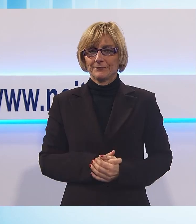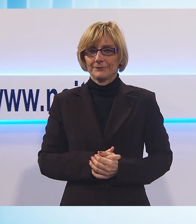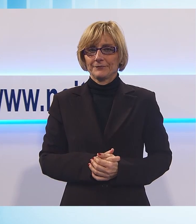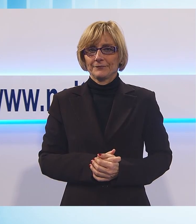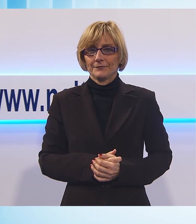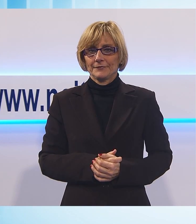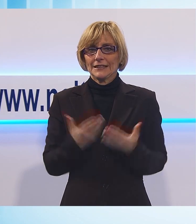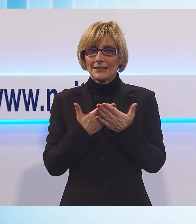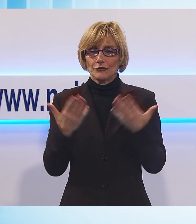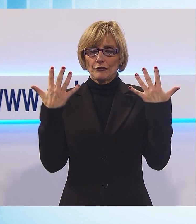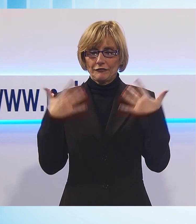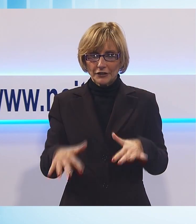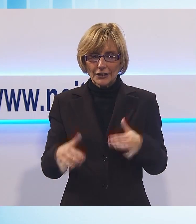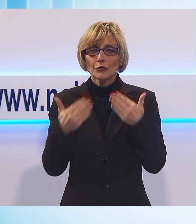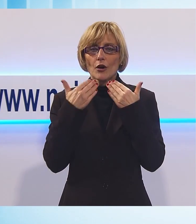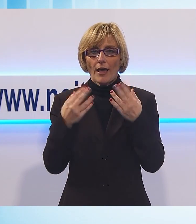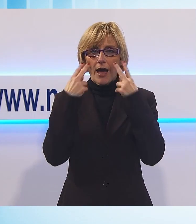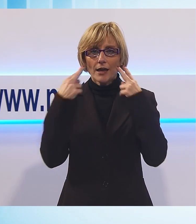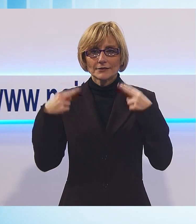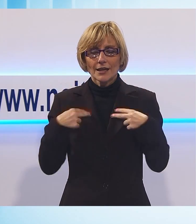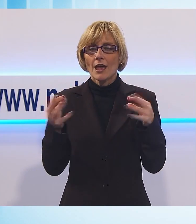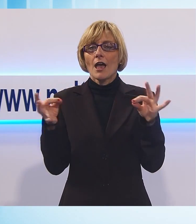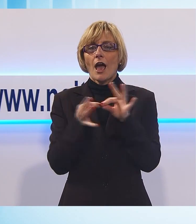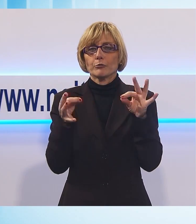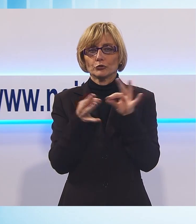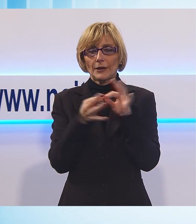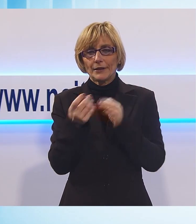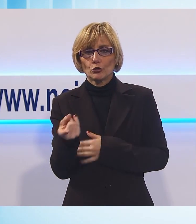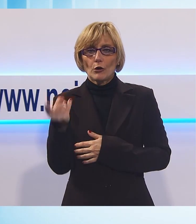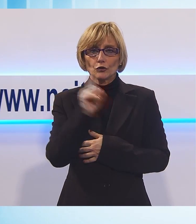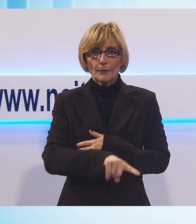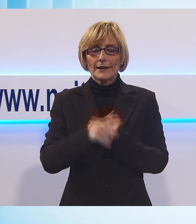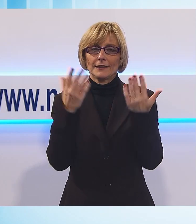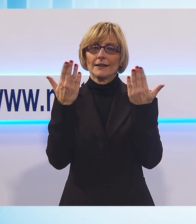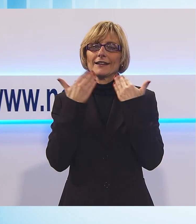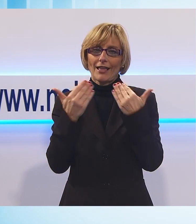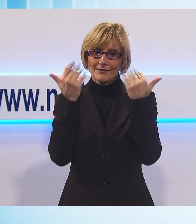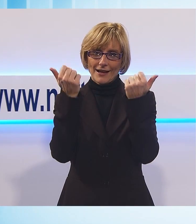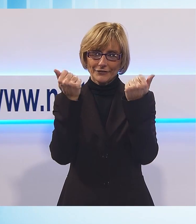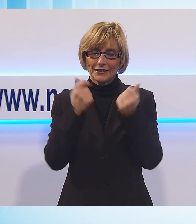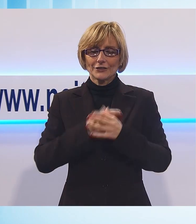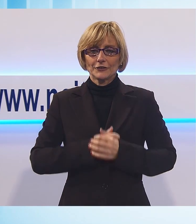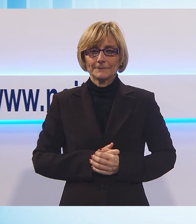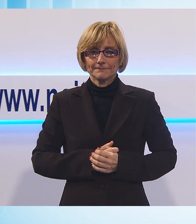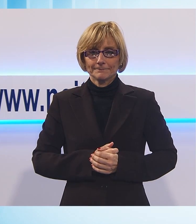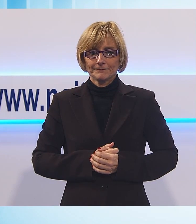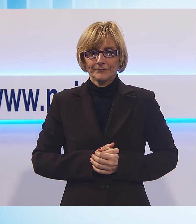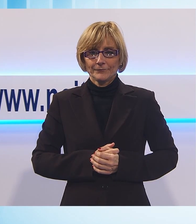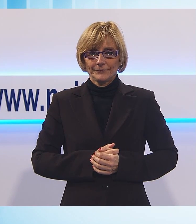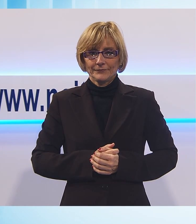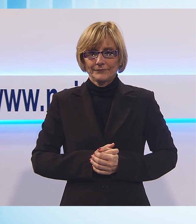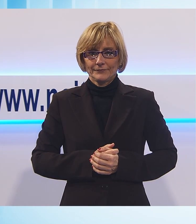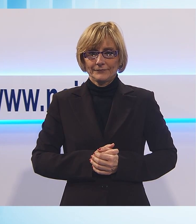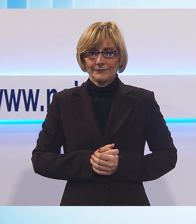Bene, tutto per quanto riguarda la prima parte del TG Noi. Ci fermiamo per una breve pausa, ma torniamo subito dopo con le notizie